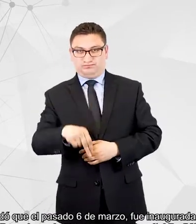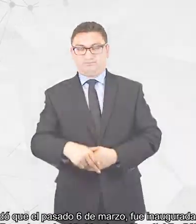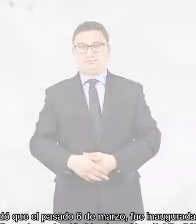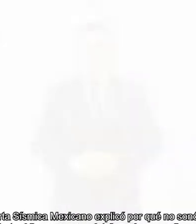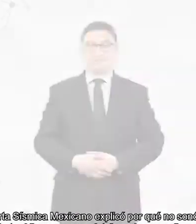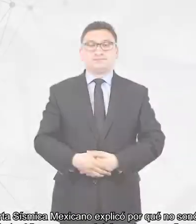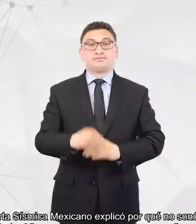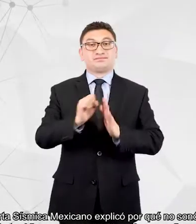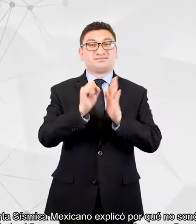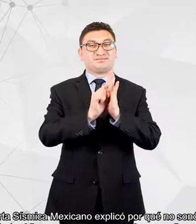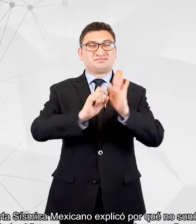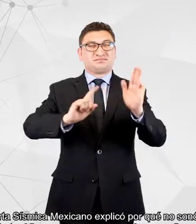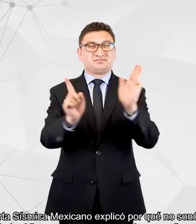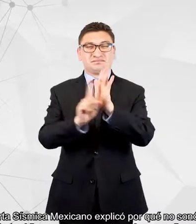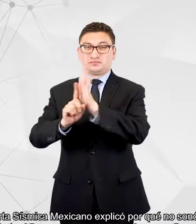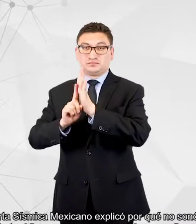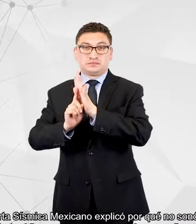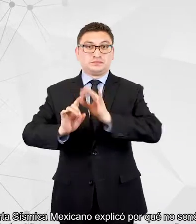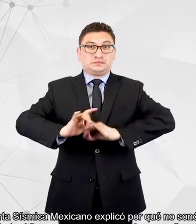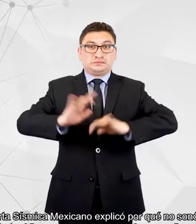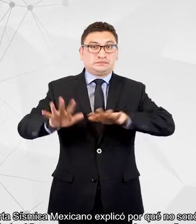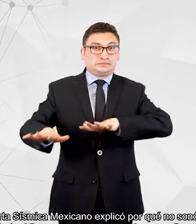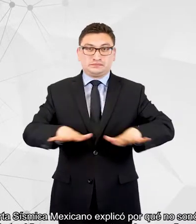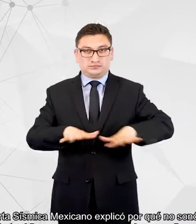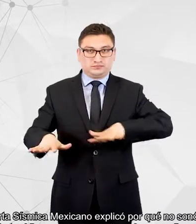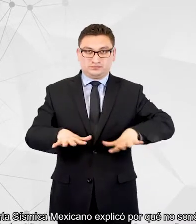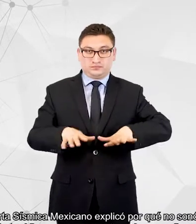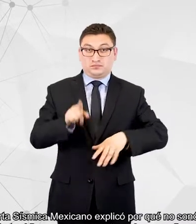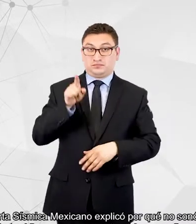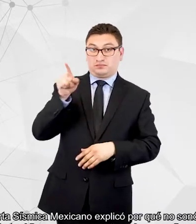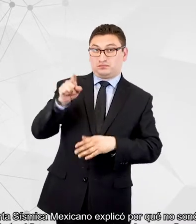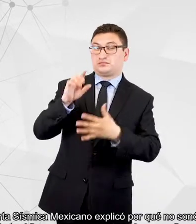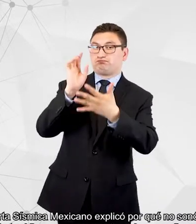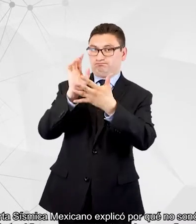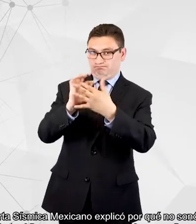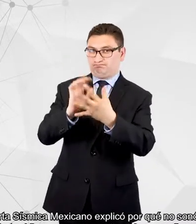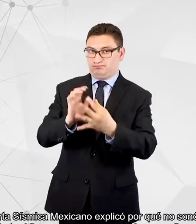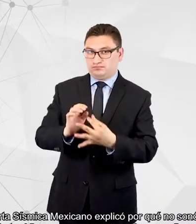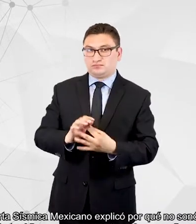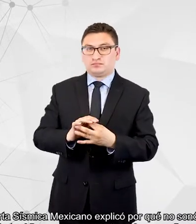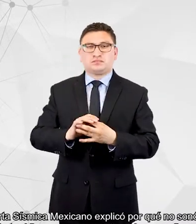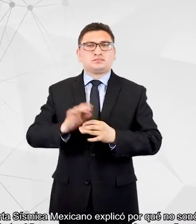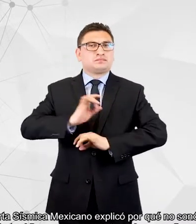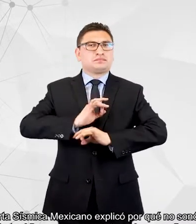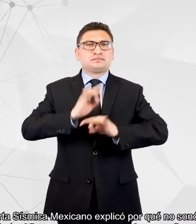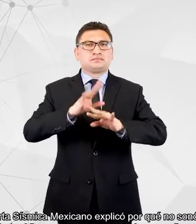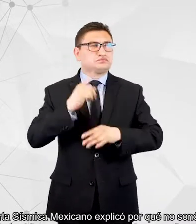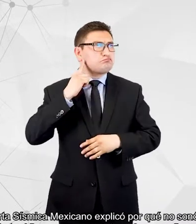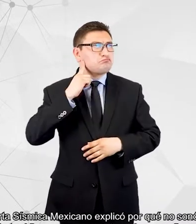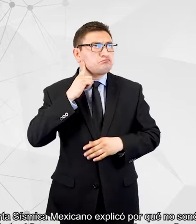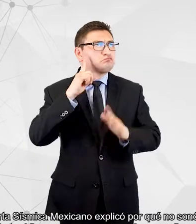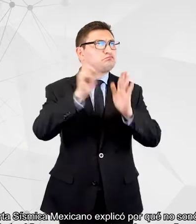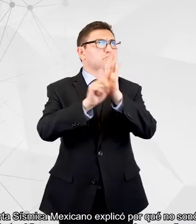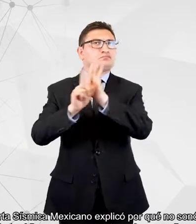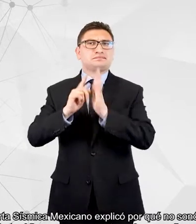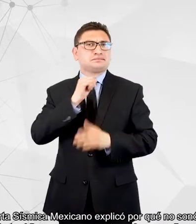El sistema de alerta sísmica mexicano explicó por qué no sonó en muchas partes de la CDMX la alerta.